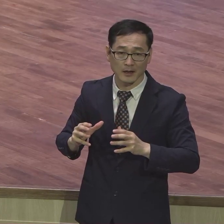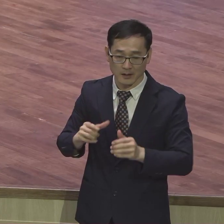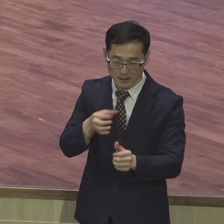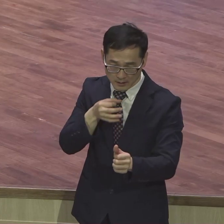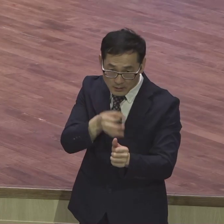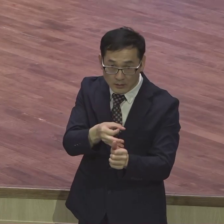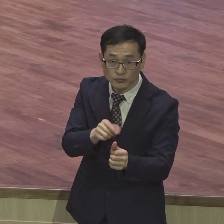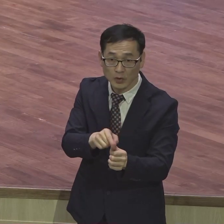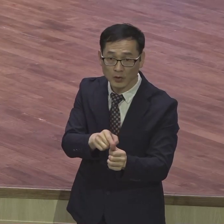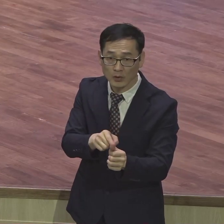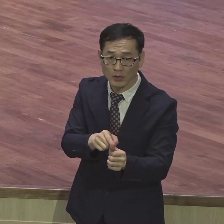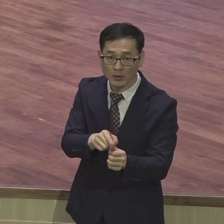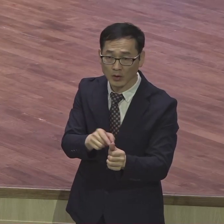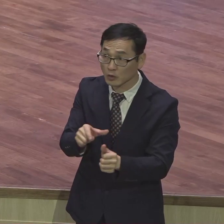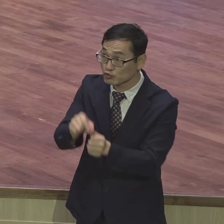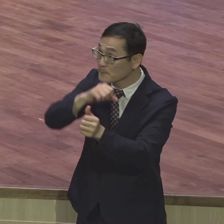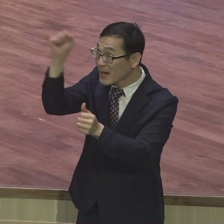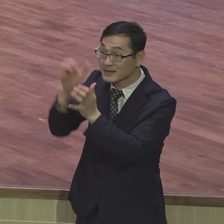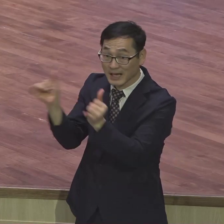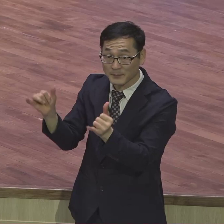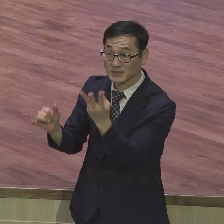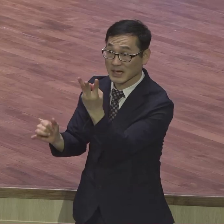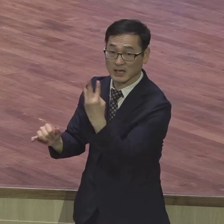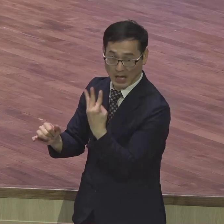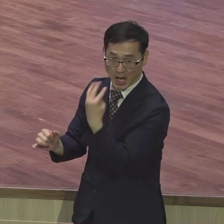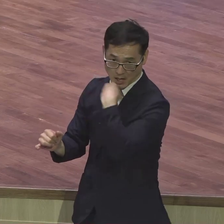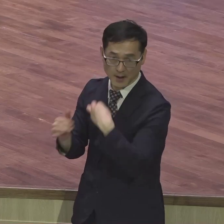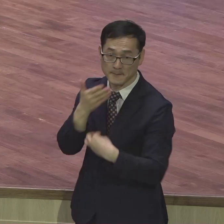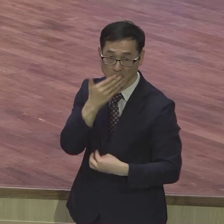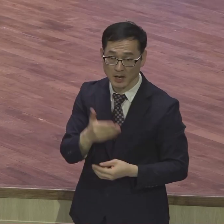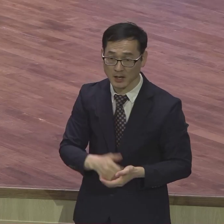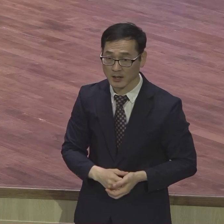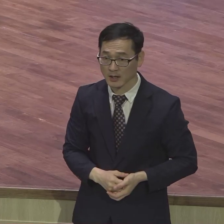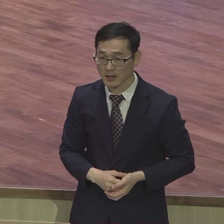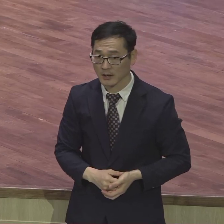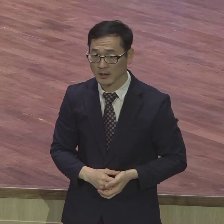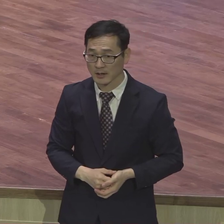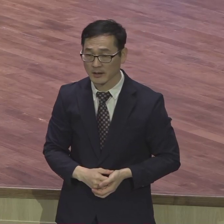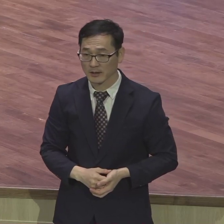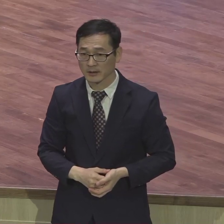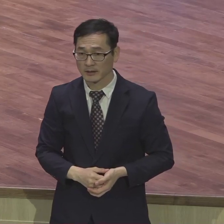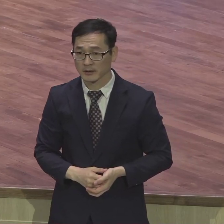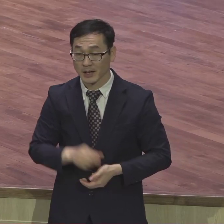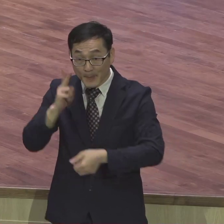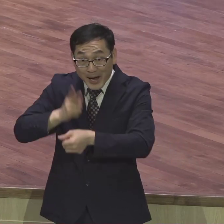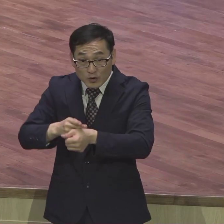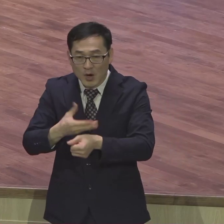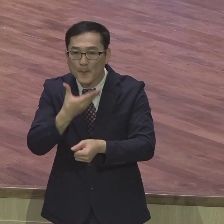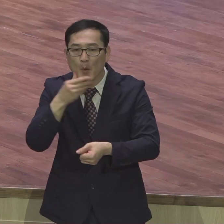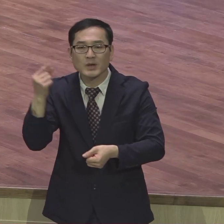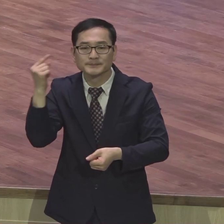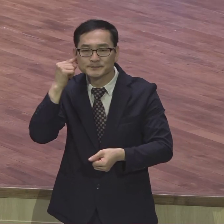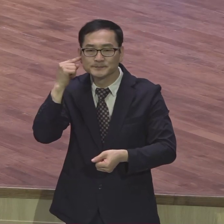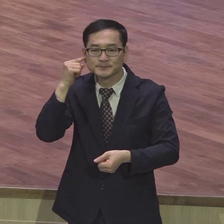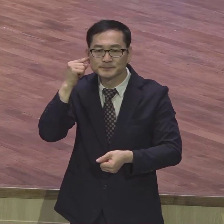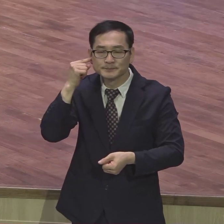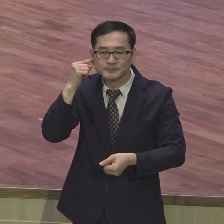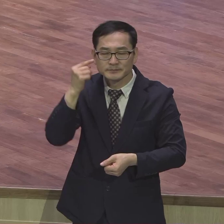그랬습니다 사도 바울은 보금정거를 은혜의 관점으로 바라보았습니다 아무리 이